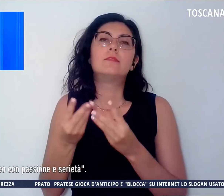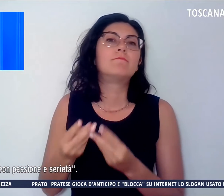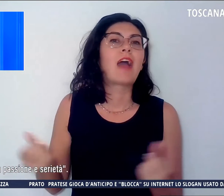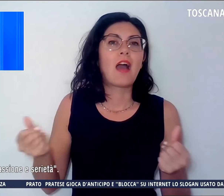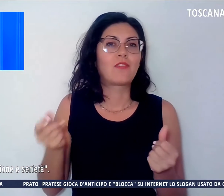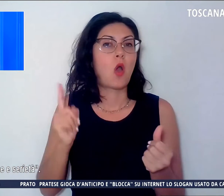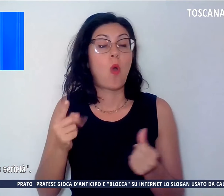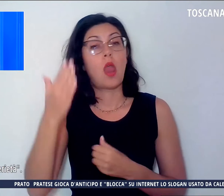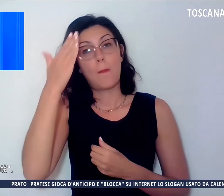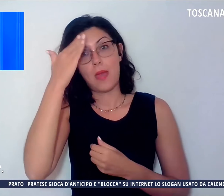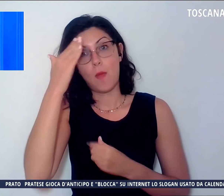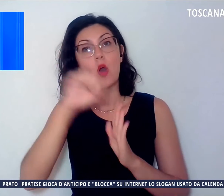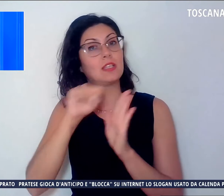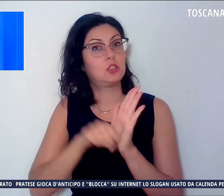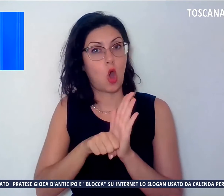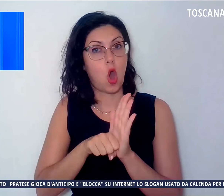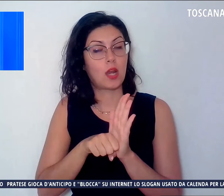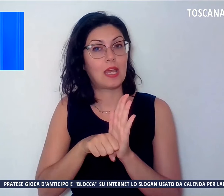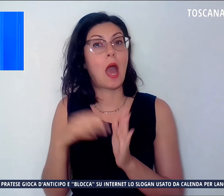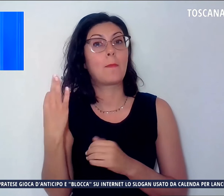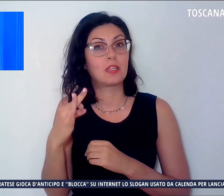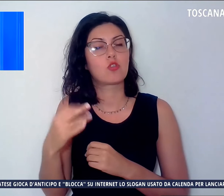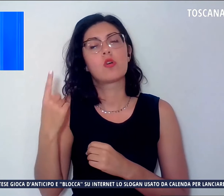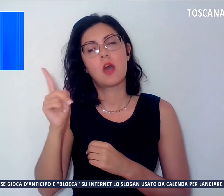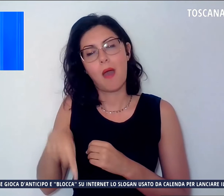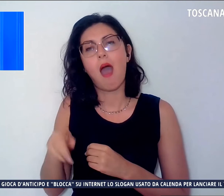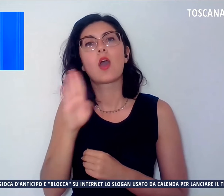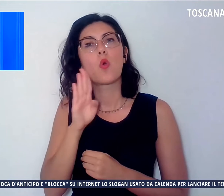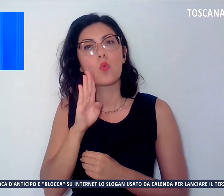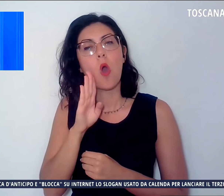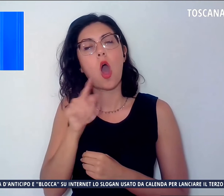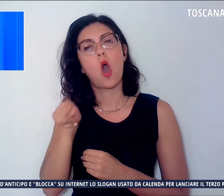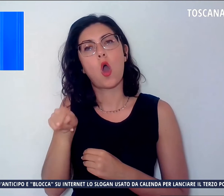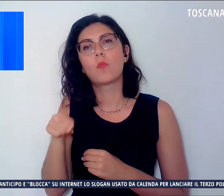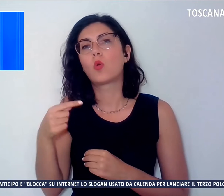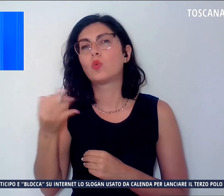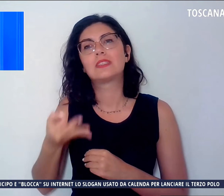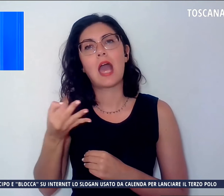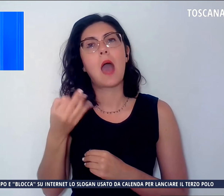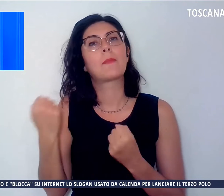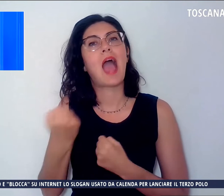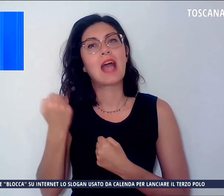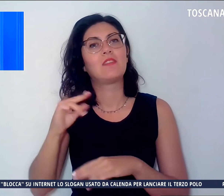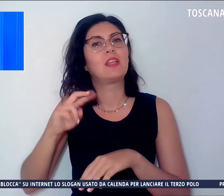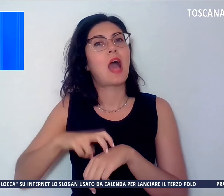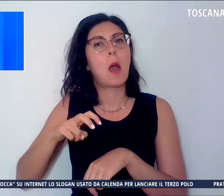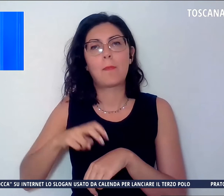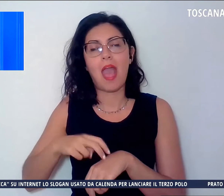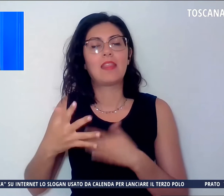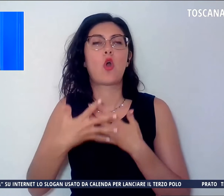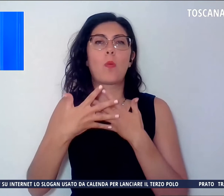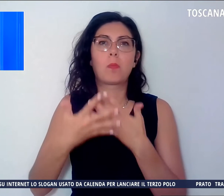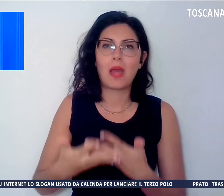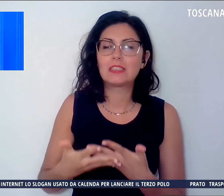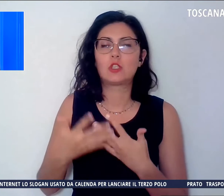storica preziosa, ma anche un uomo che ha svolto sempre la propria attività di medico con passione e